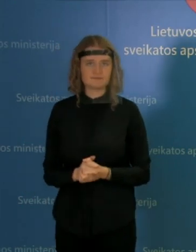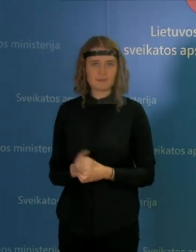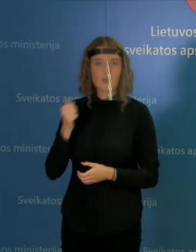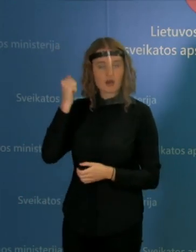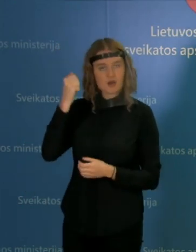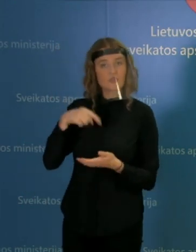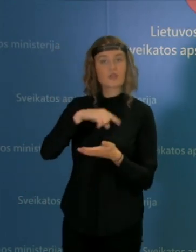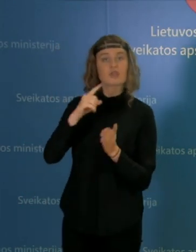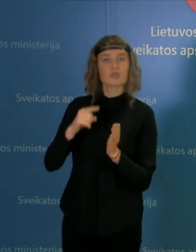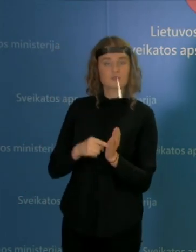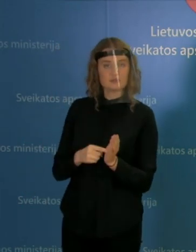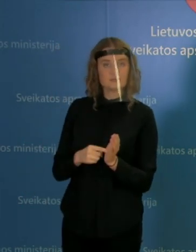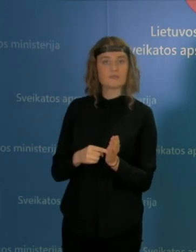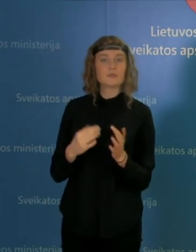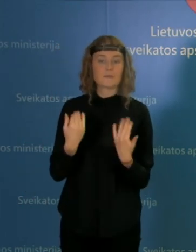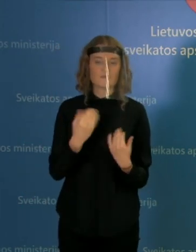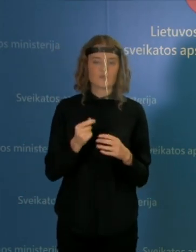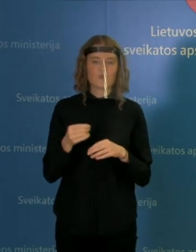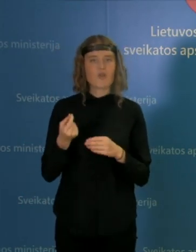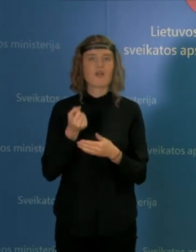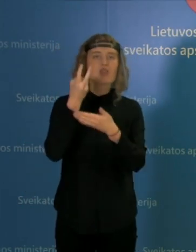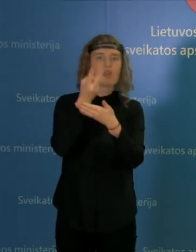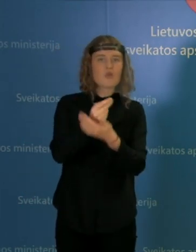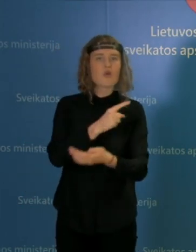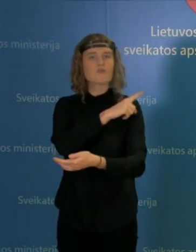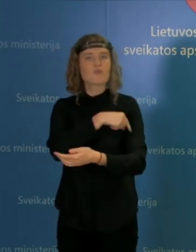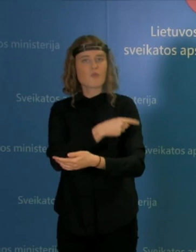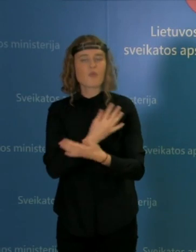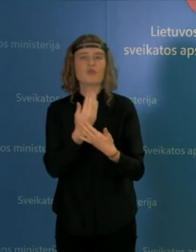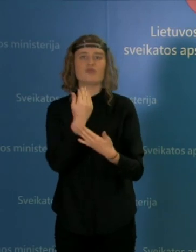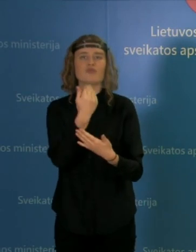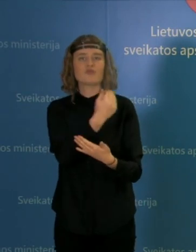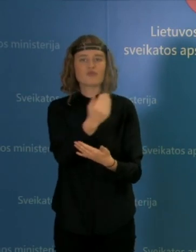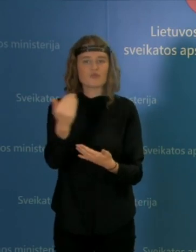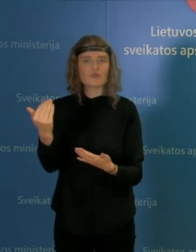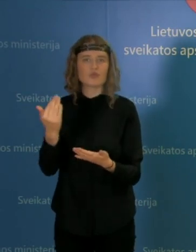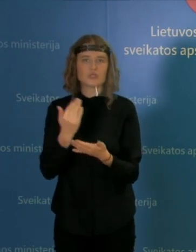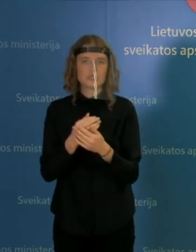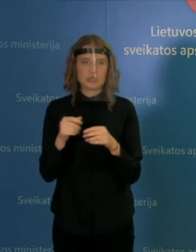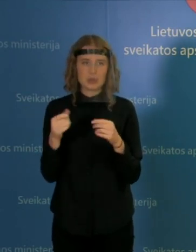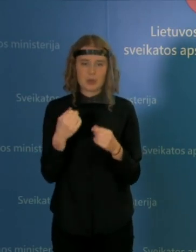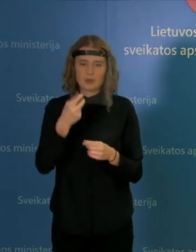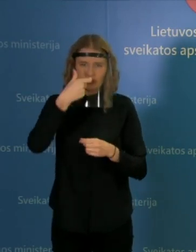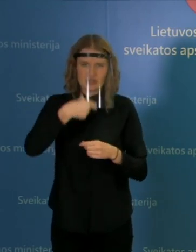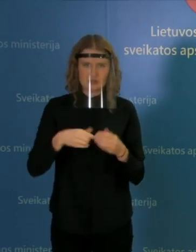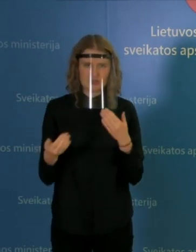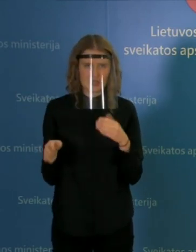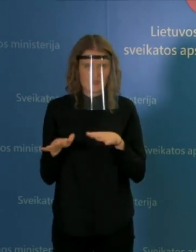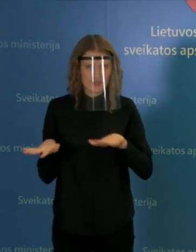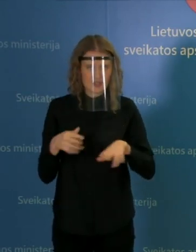už klausimą. Tai, aišku, gydimo įstaigas pasivėja tas situacijos sudėtingumas,